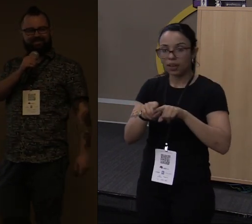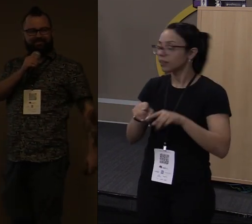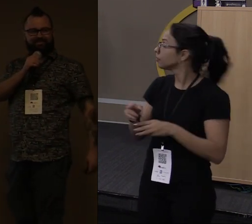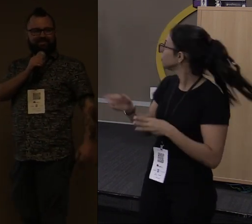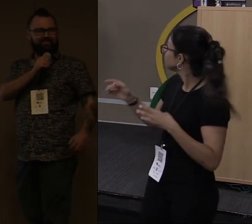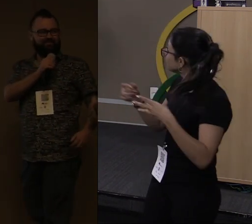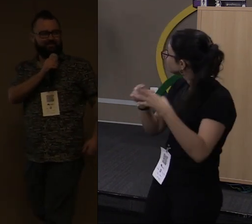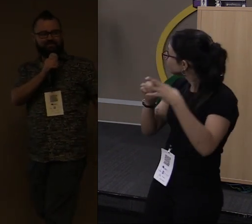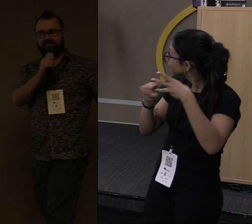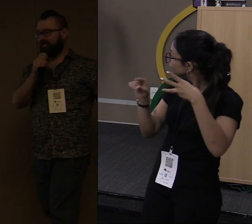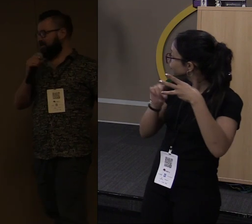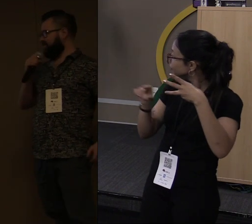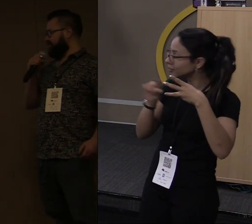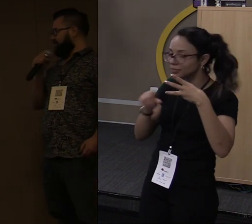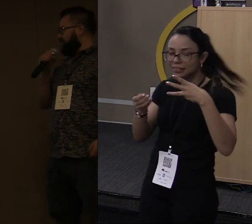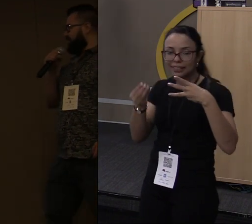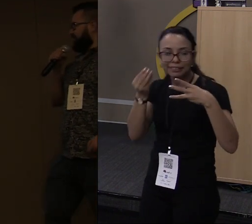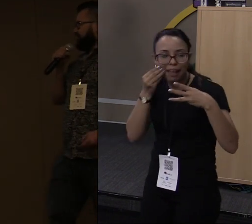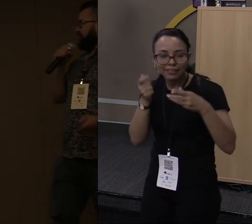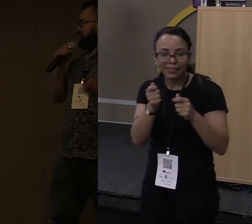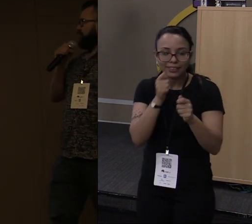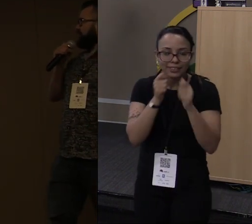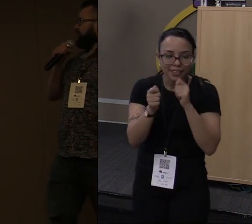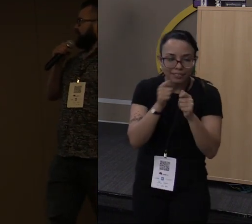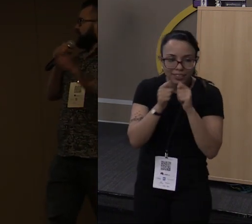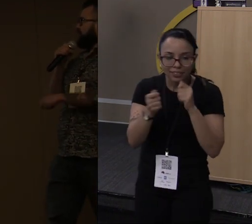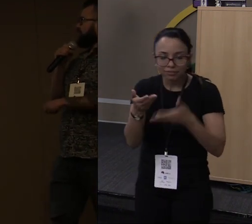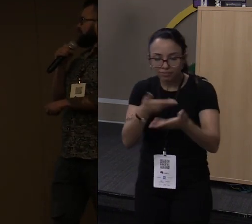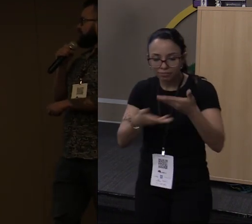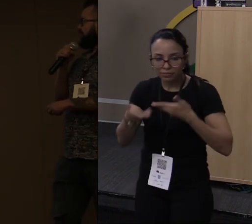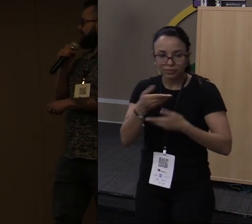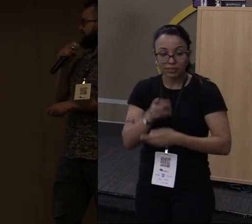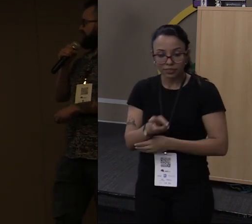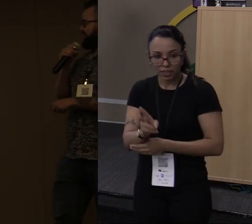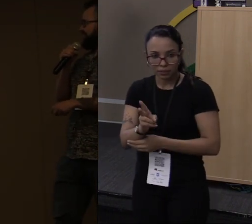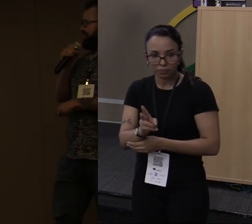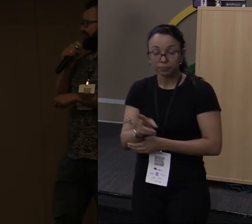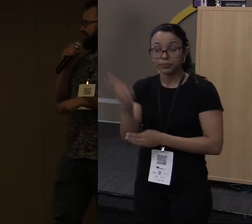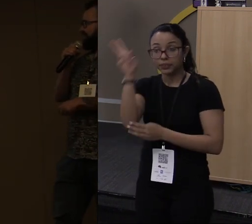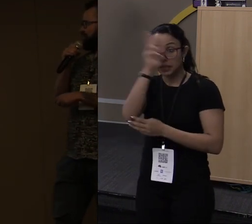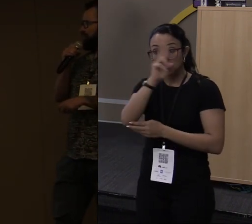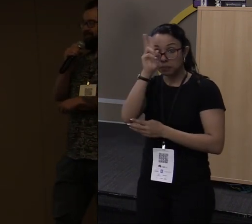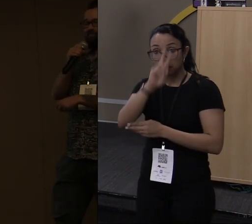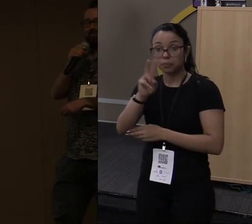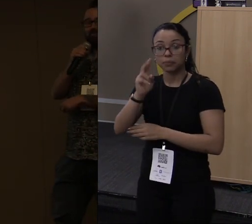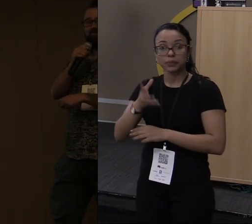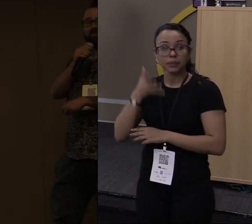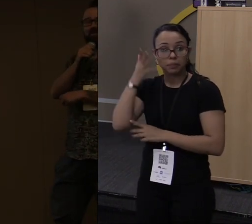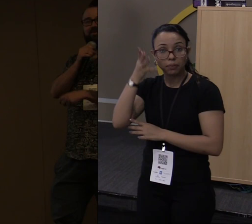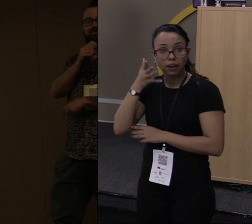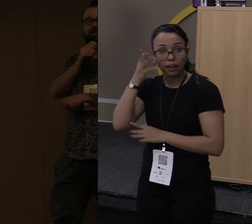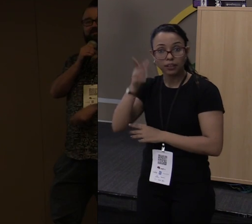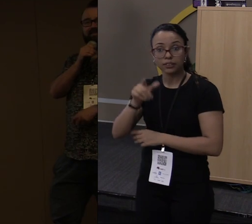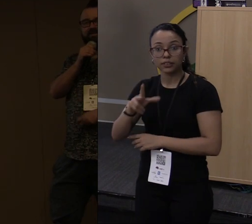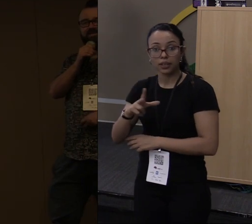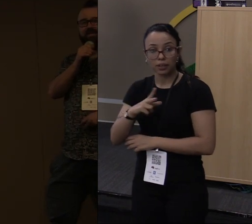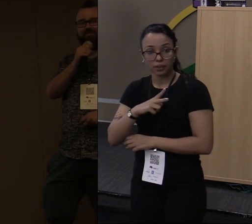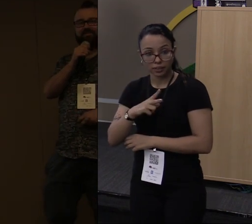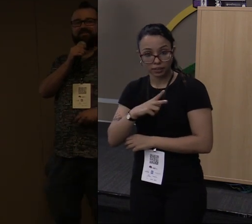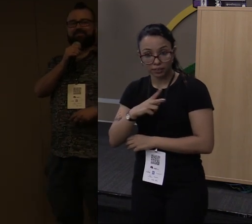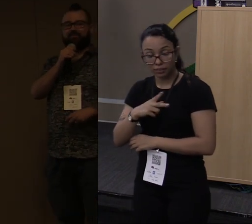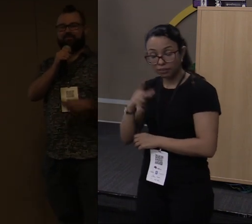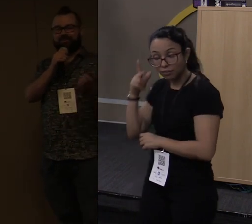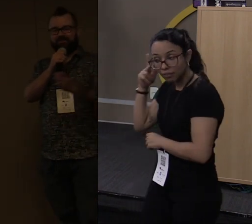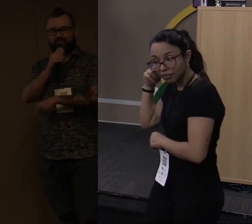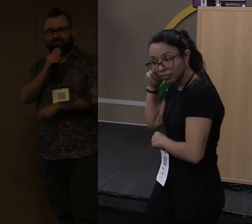aí, a gente tenta fazer entrevistas aí sempre. Lembrando que essa palestra aqui é uma palestra pessoal minha, não é uma palestra da Red